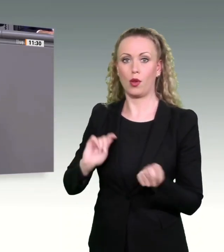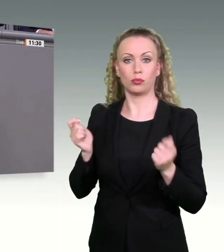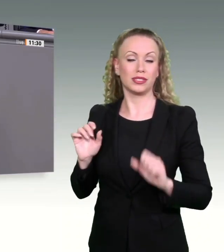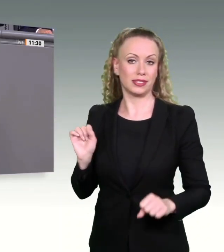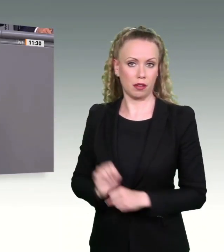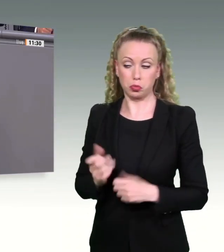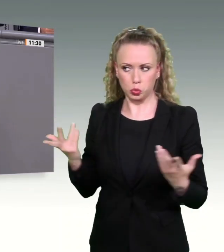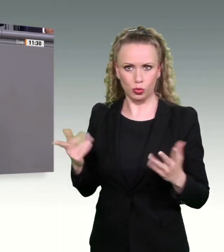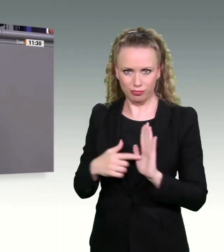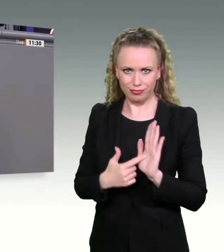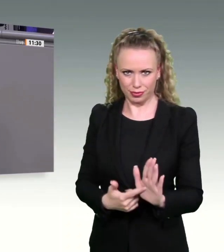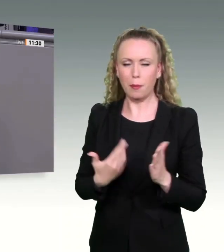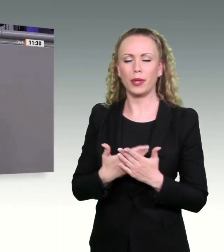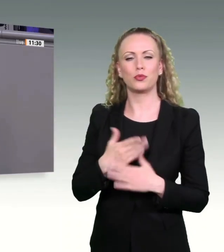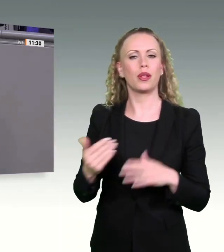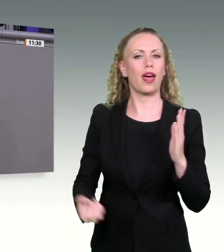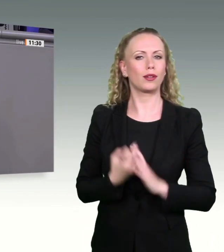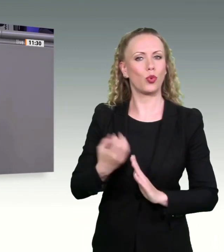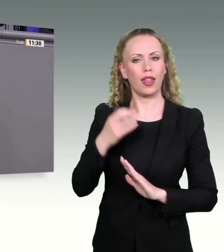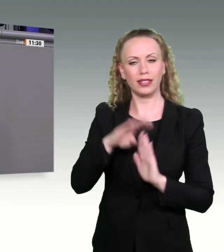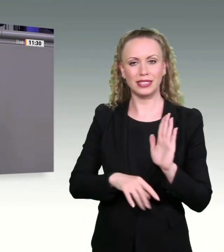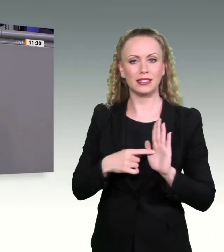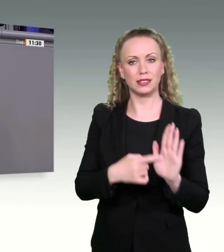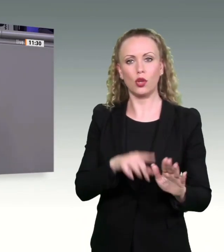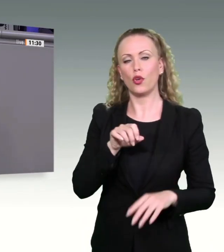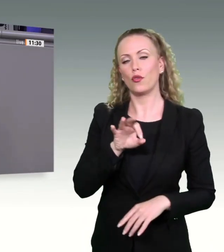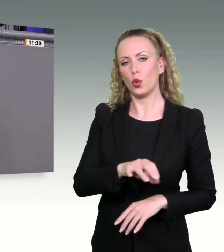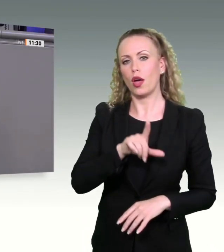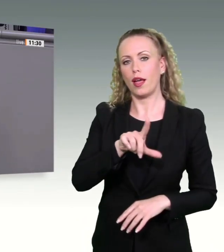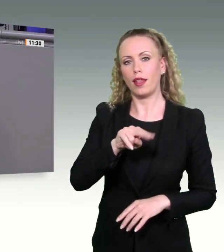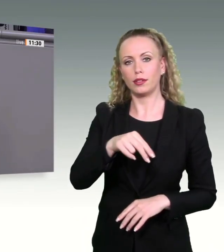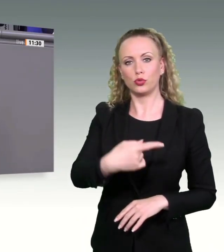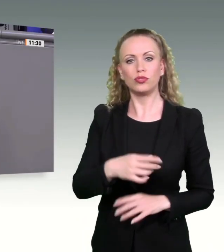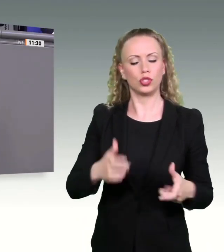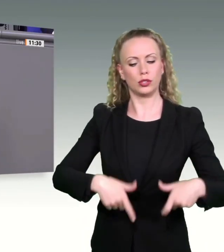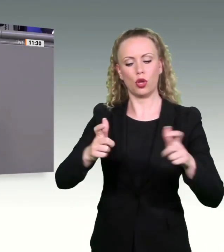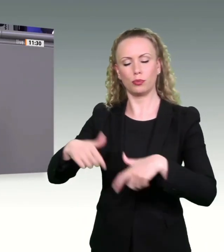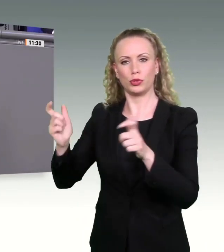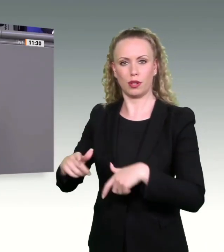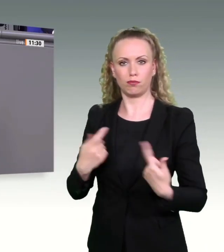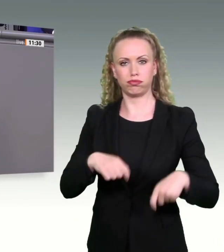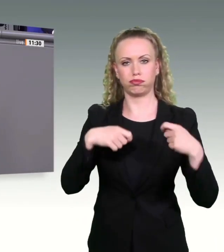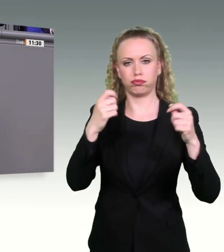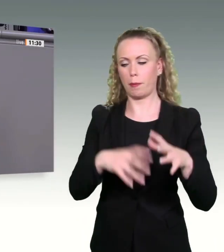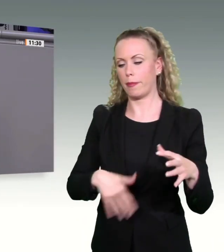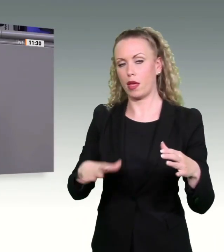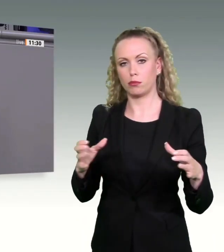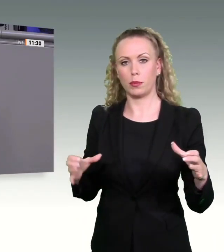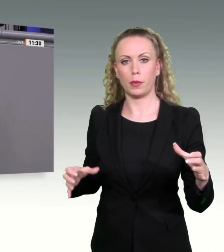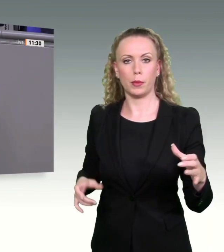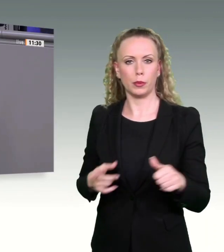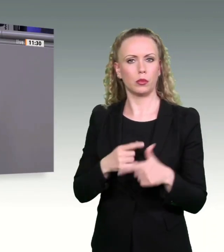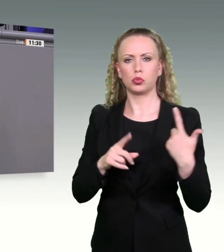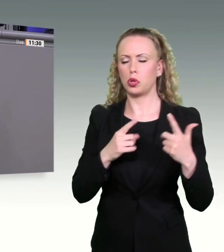Ausbau der erneuerbaren Energien und auch zu den LNG-Terminals, um Menschen im kommenden Winter eine warme Wohnung zu bieten und der